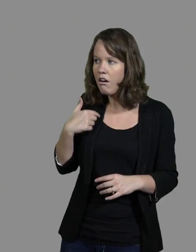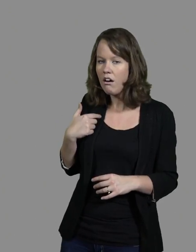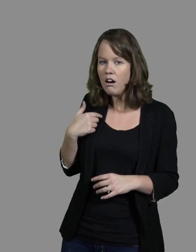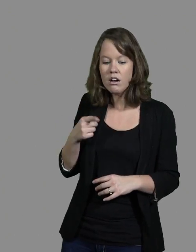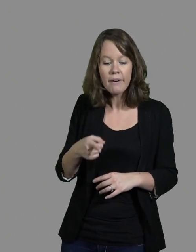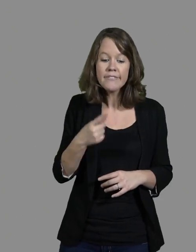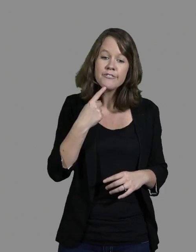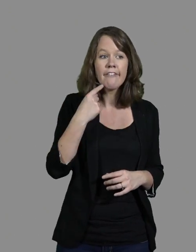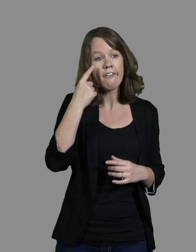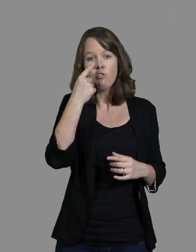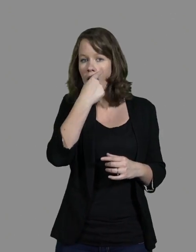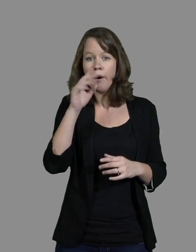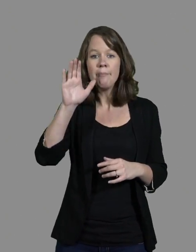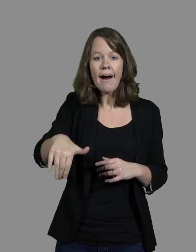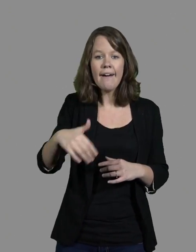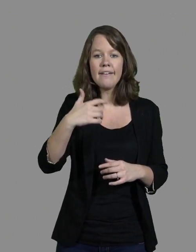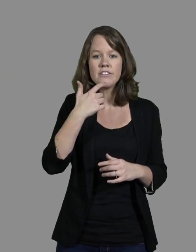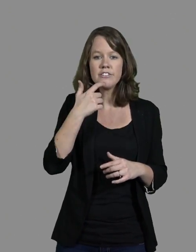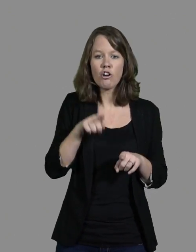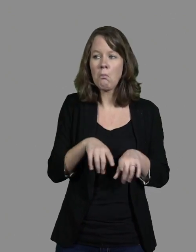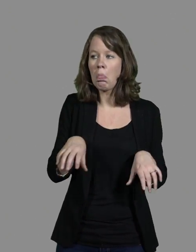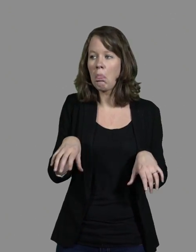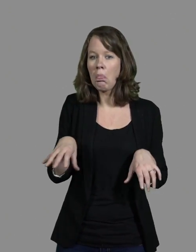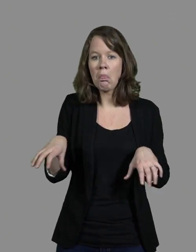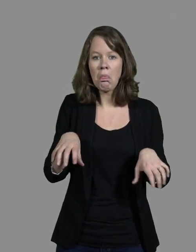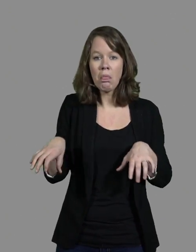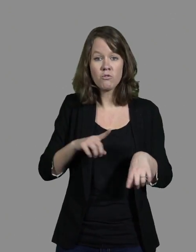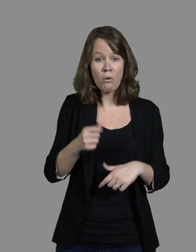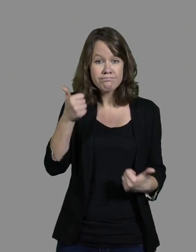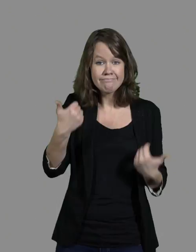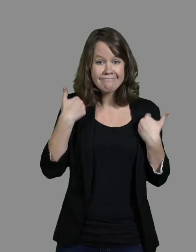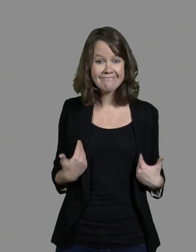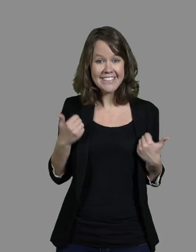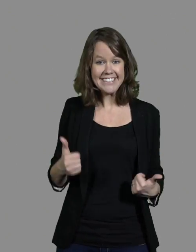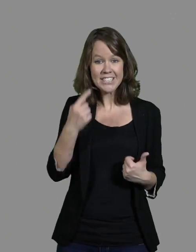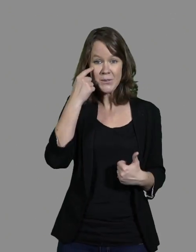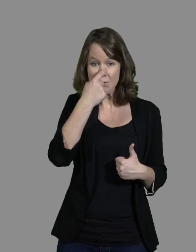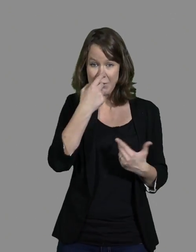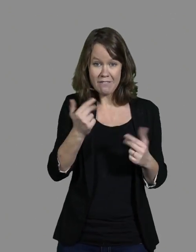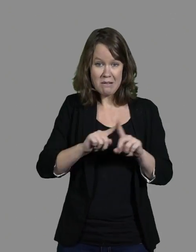Empoté ». On n'est pas empoté. On va très, très bien. On a juste les yeux qui ne vont pas bien. Ça, ça va être là.